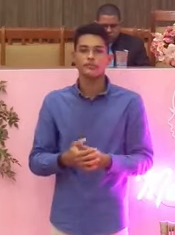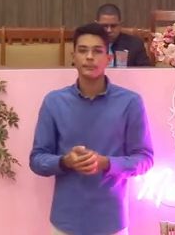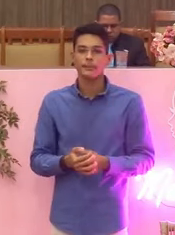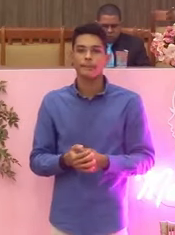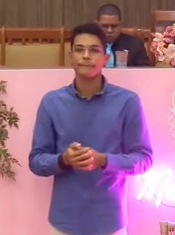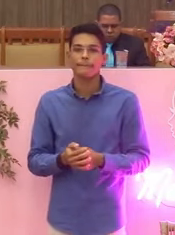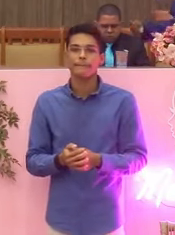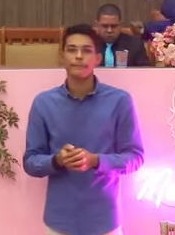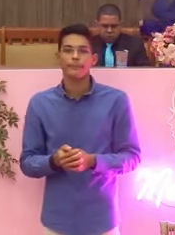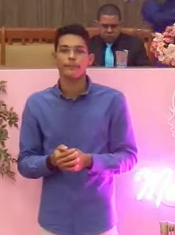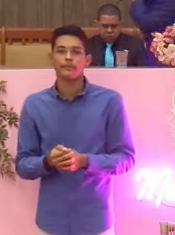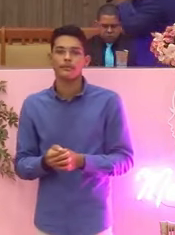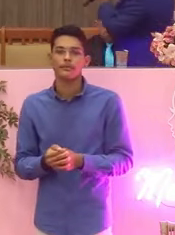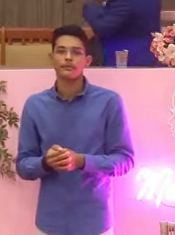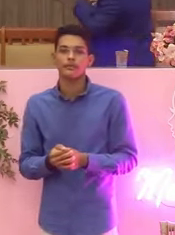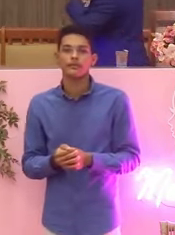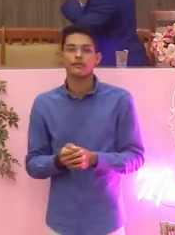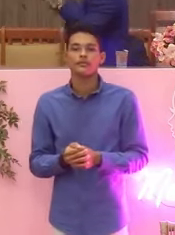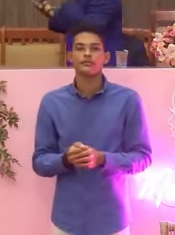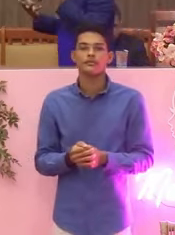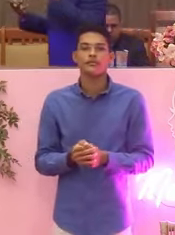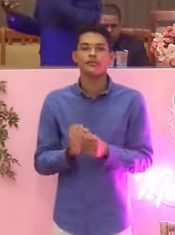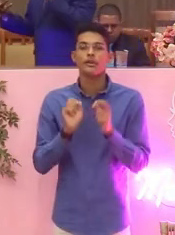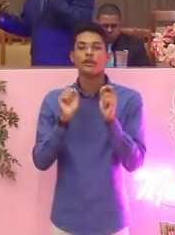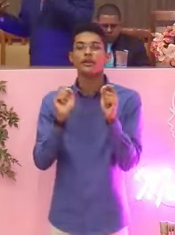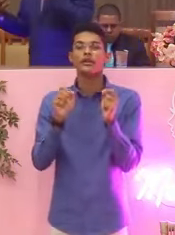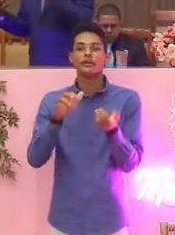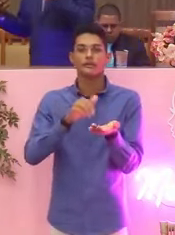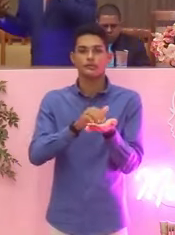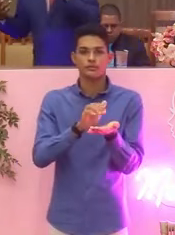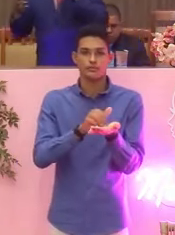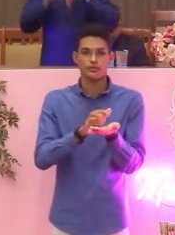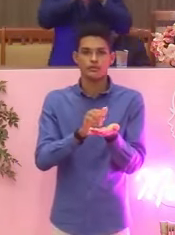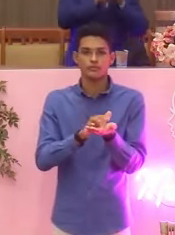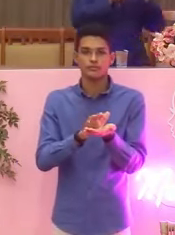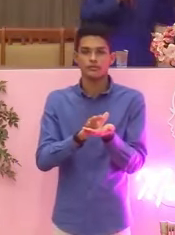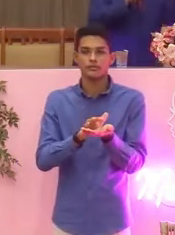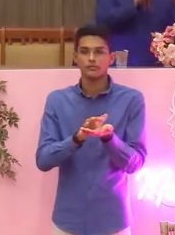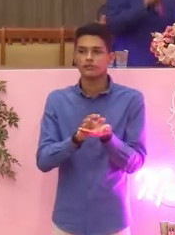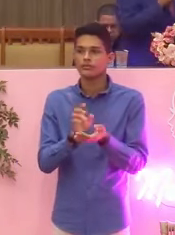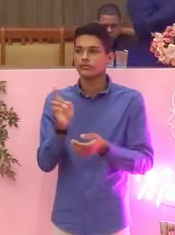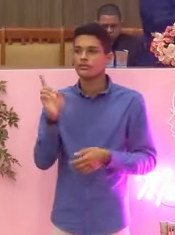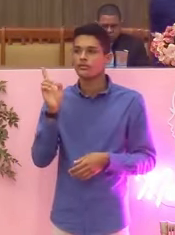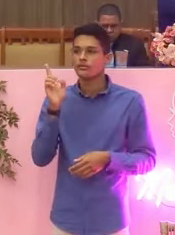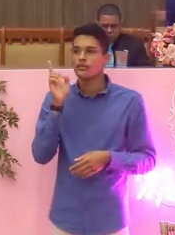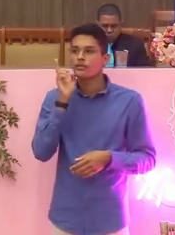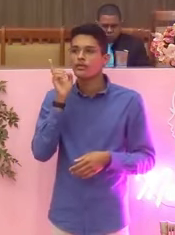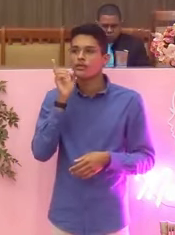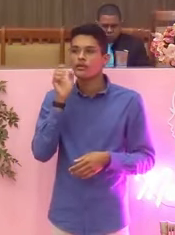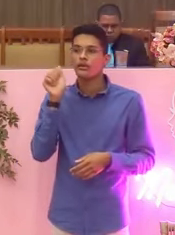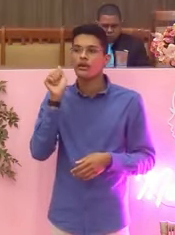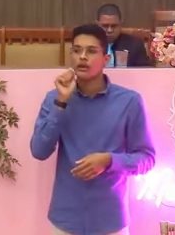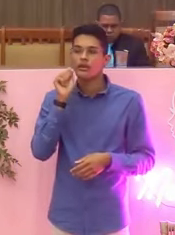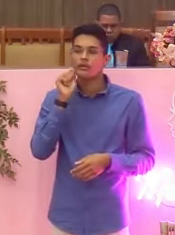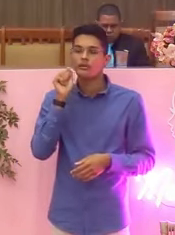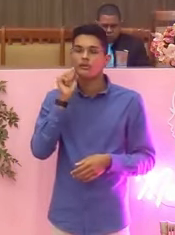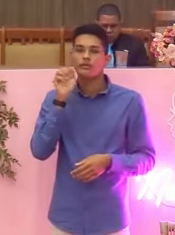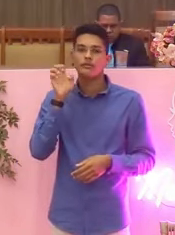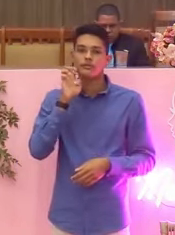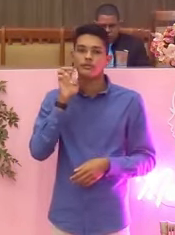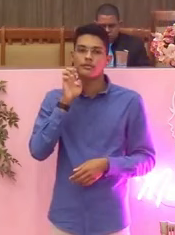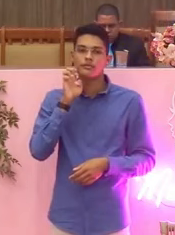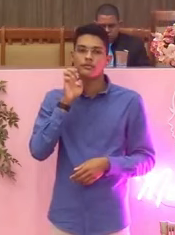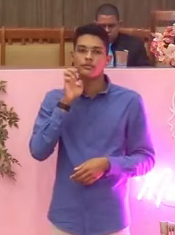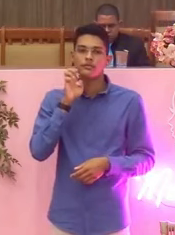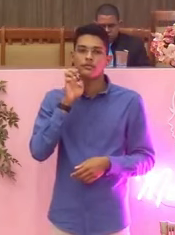através do que, eles fossem expulsos do Éden? Quem foi? Vamos lá, falem vocês Eles mesmos,